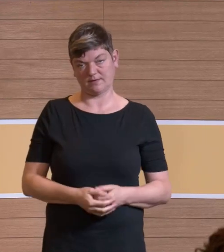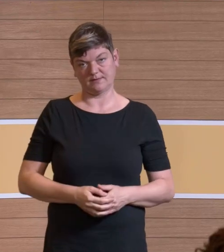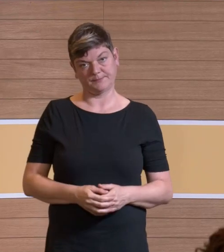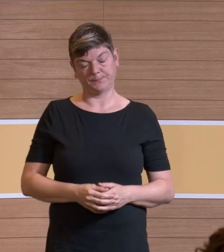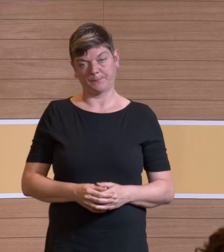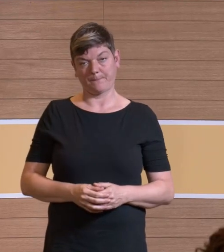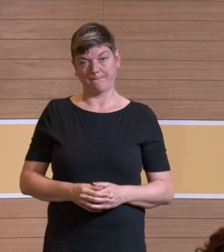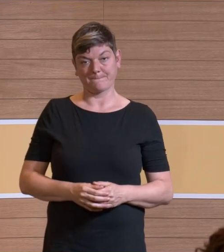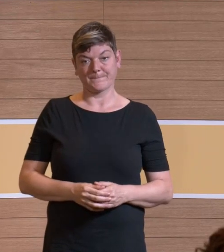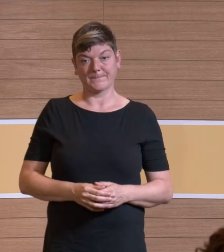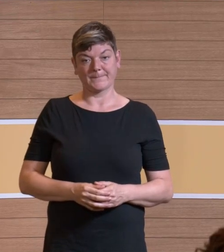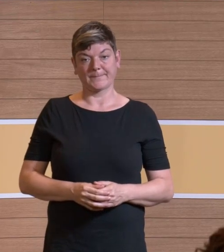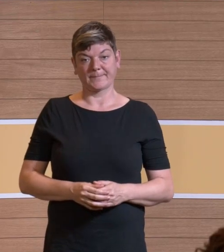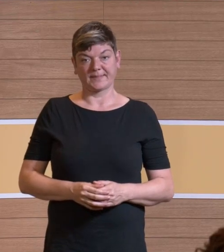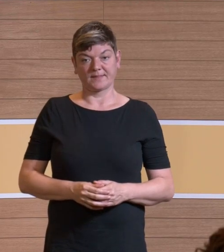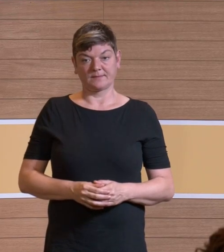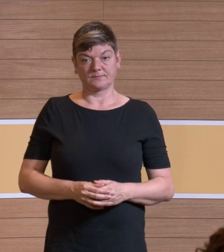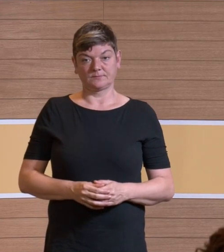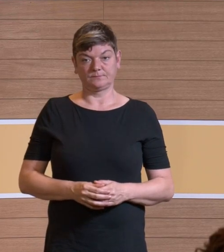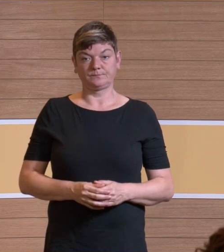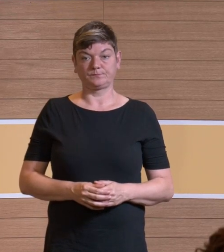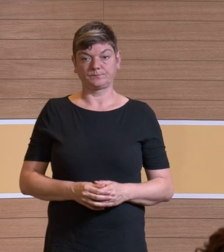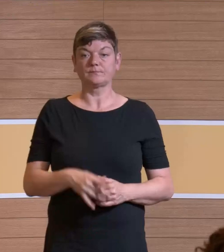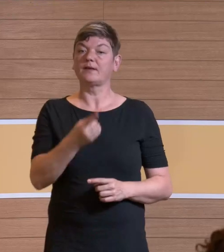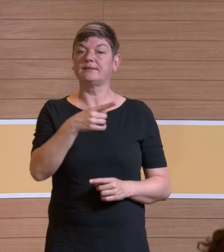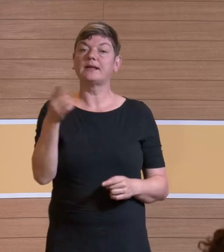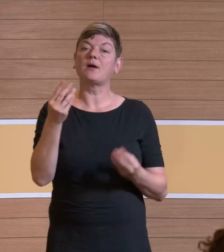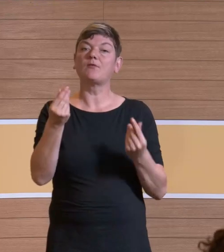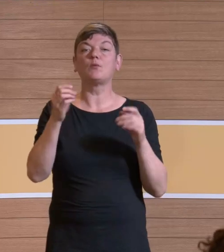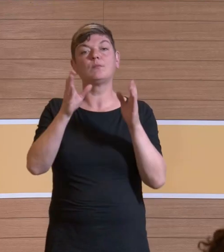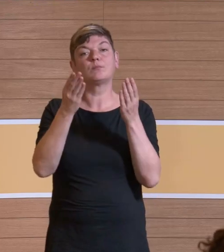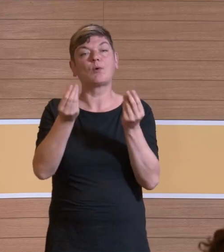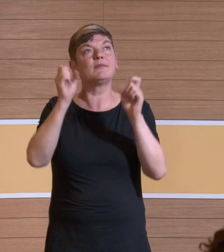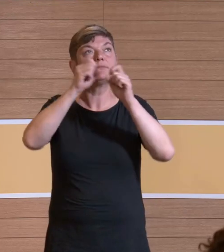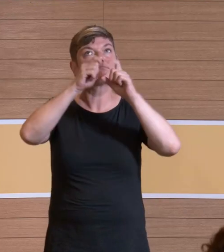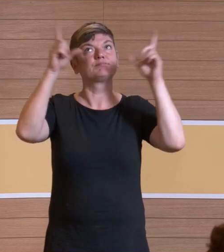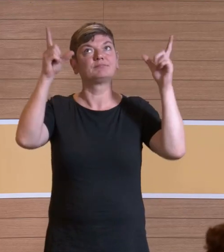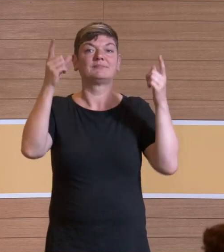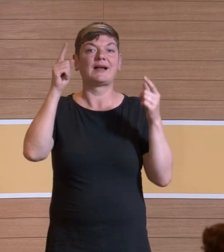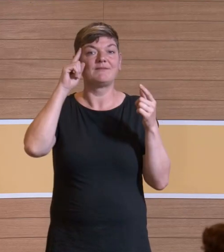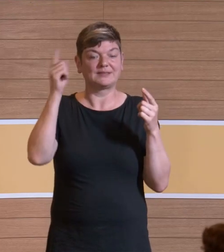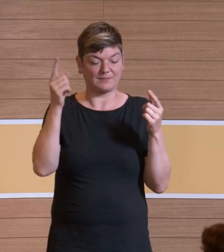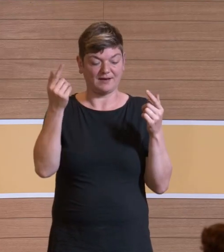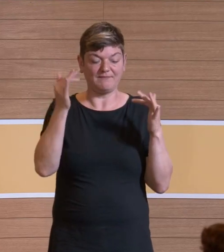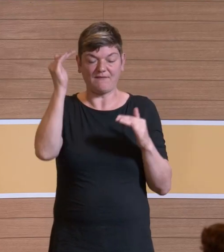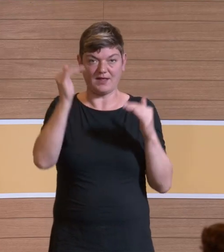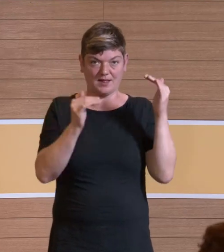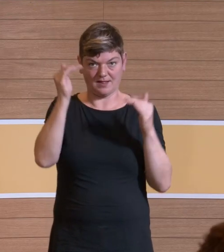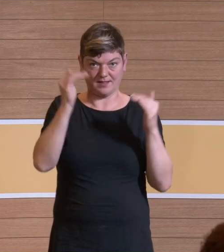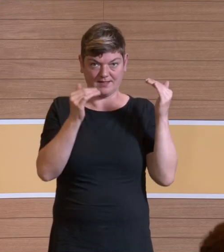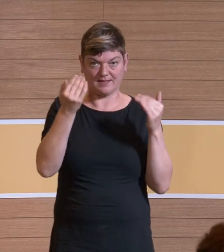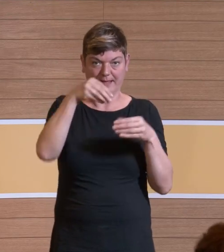Damit Sie einmal ein Gefühl kriegen für die Größenvorstellungen, von denen wir hier sprechen, habe ich Ihnen diese Folie zusammengestellt.